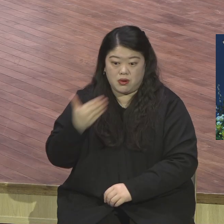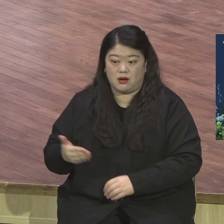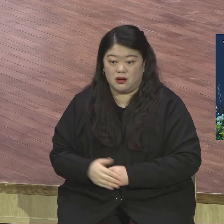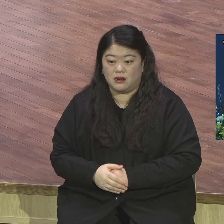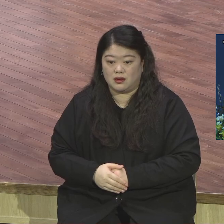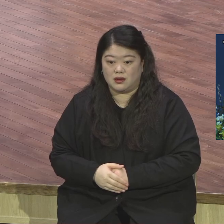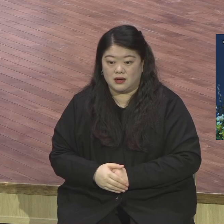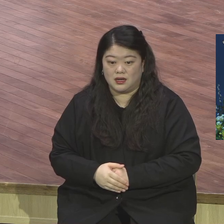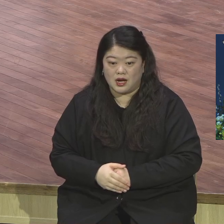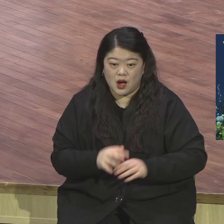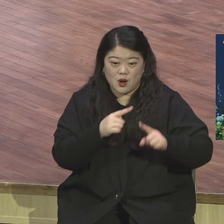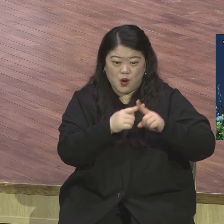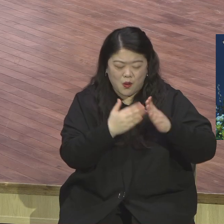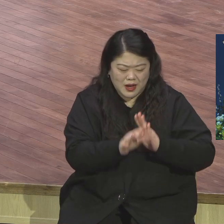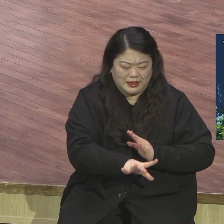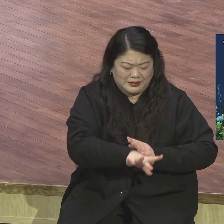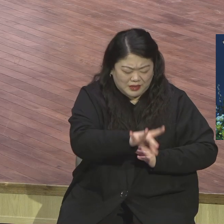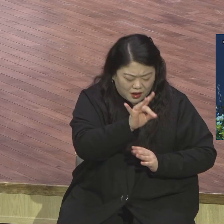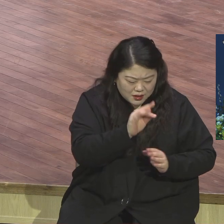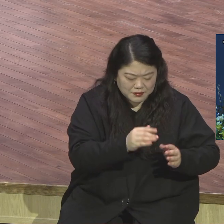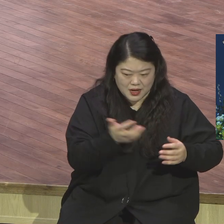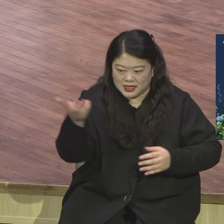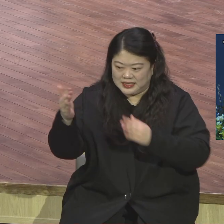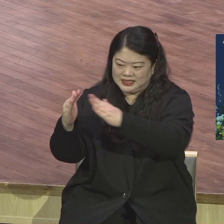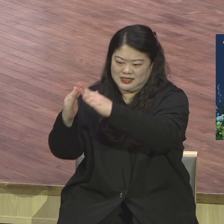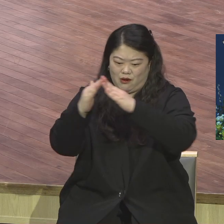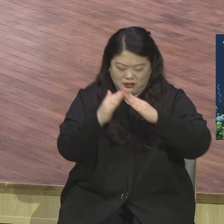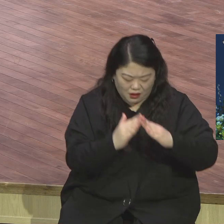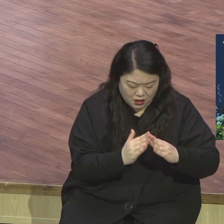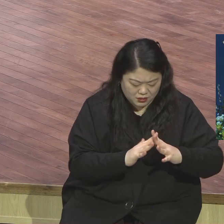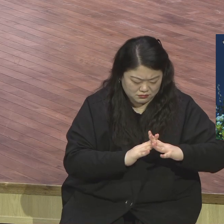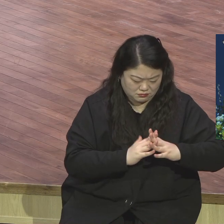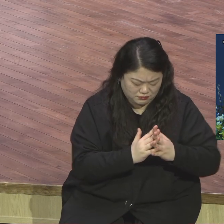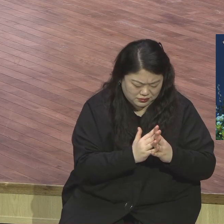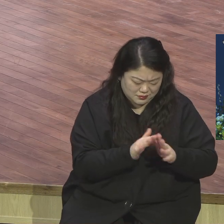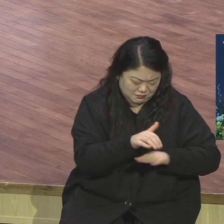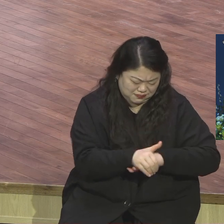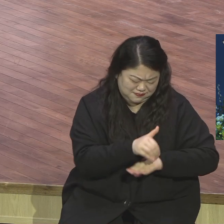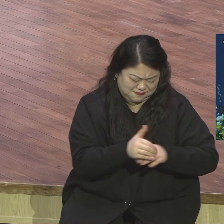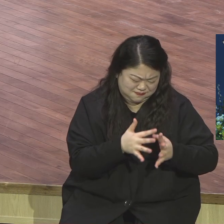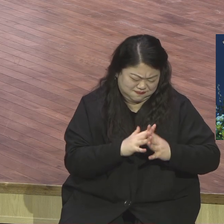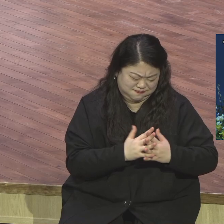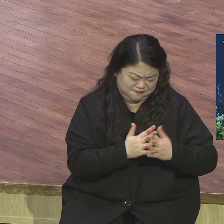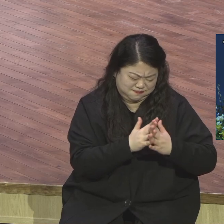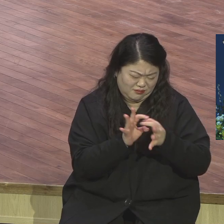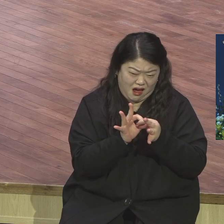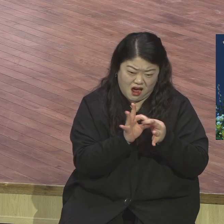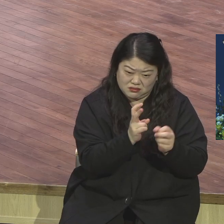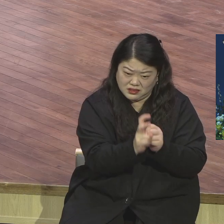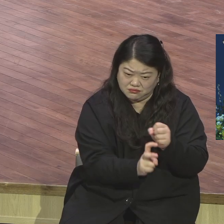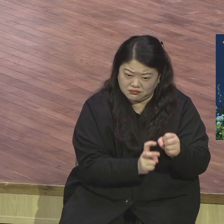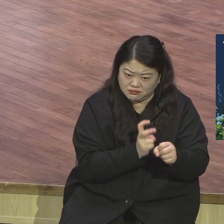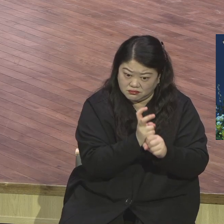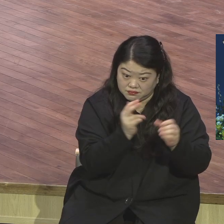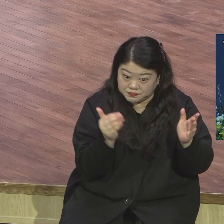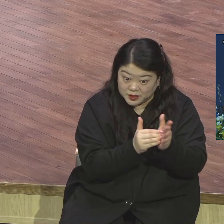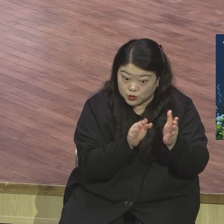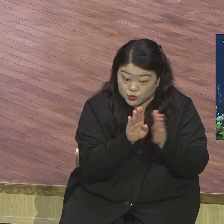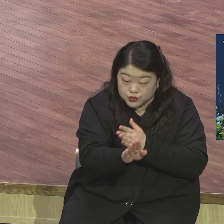성장해 왔습니다. 우리가 생각지도 못한 위기가 찾아왔을 때도 하나님의 이 역사는 멈추지 않았습니다.